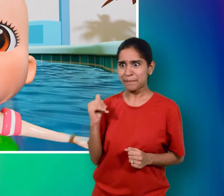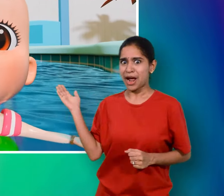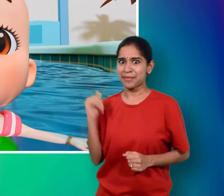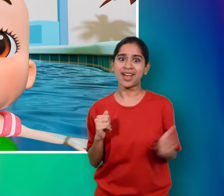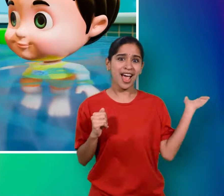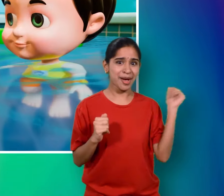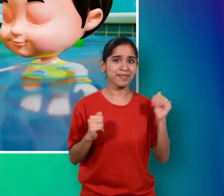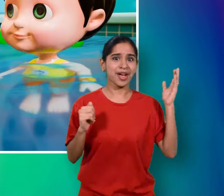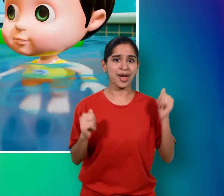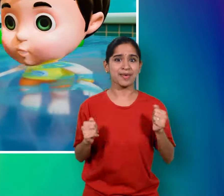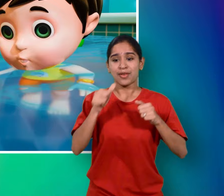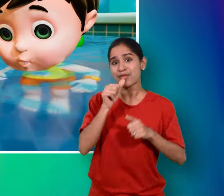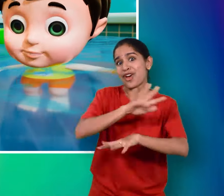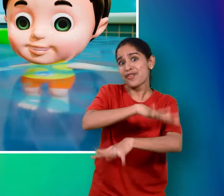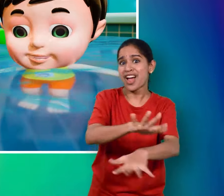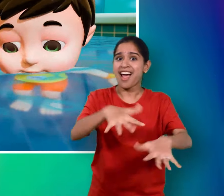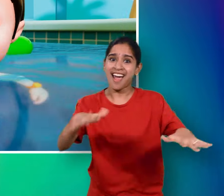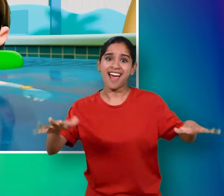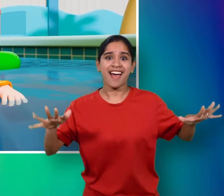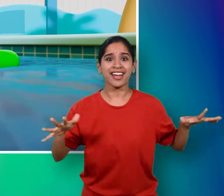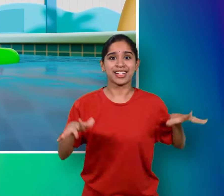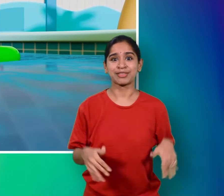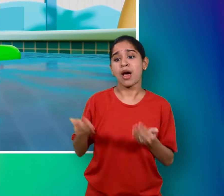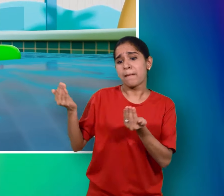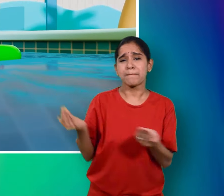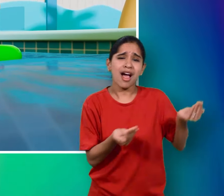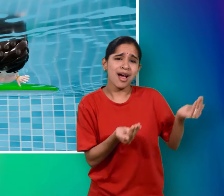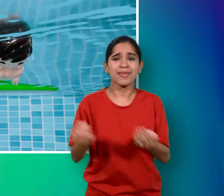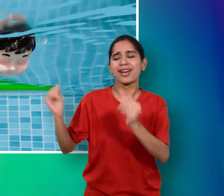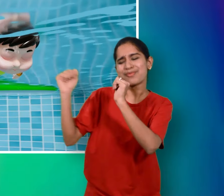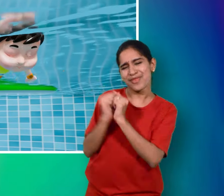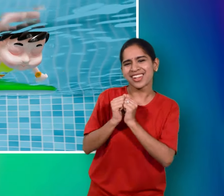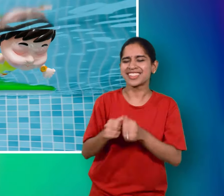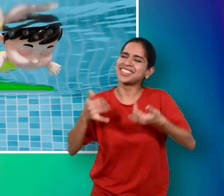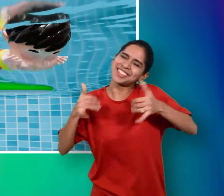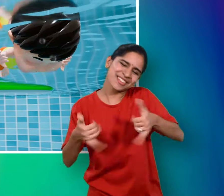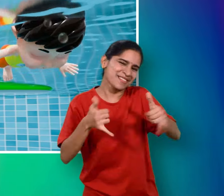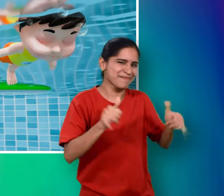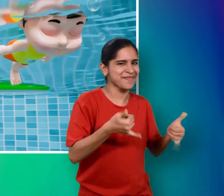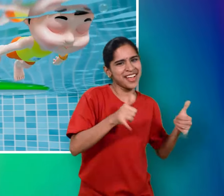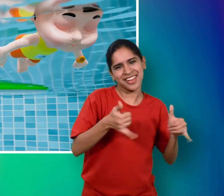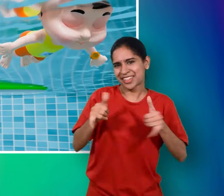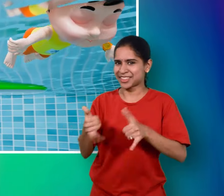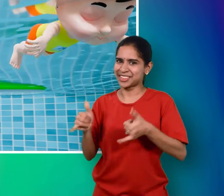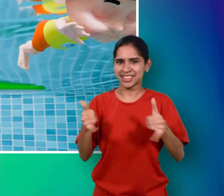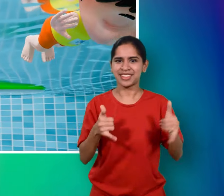चलो चले चलो चले तैने बेबी के संग बेबी के संग खेलने